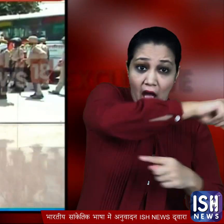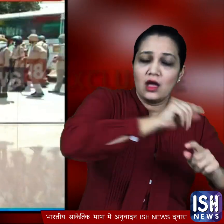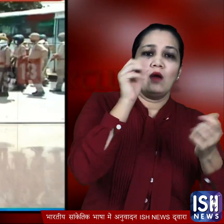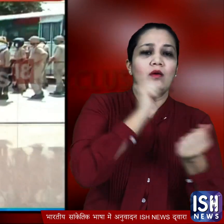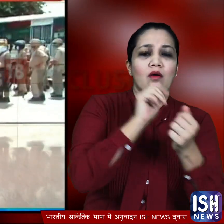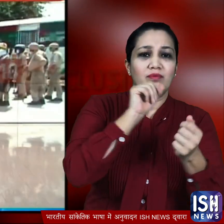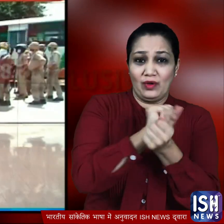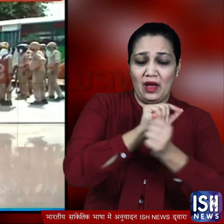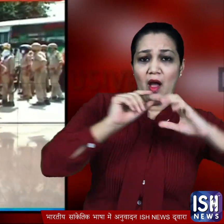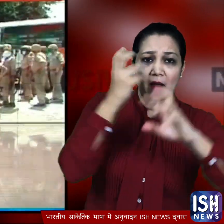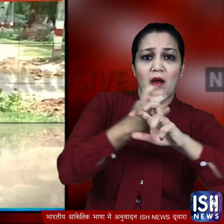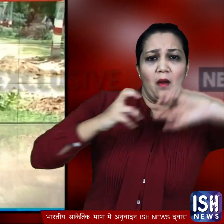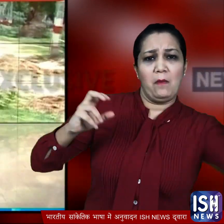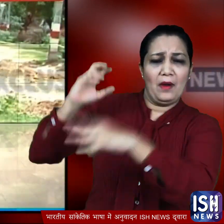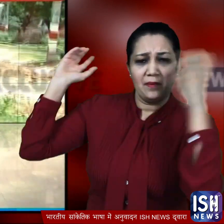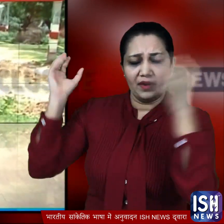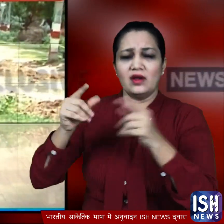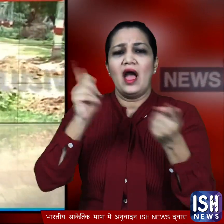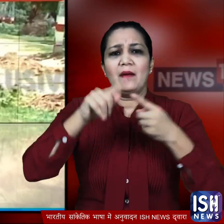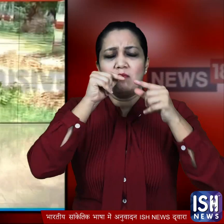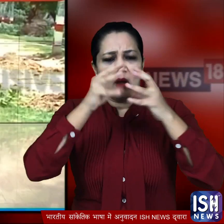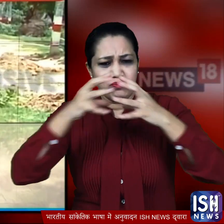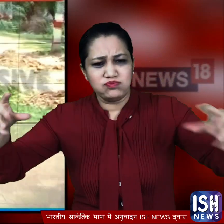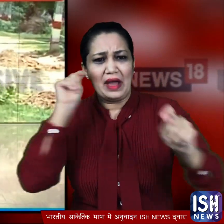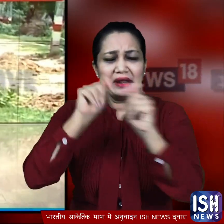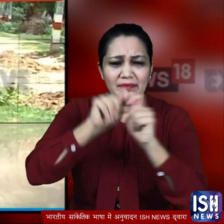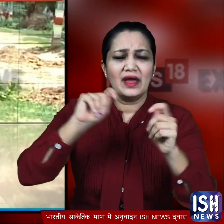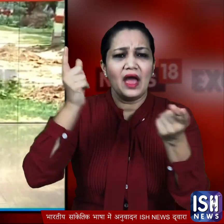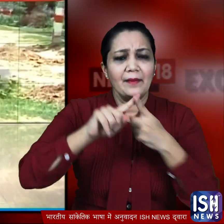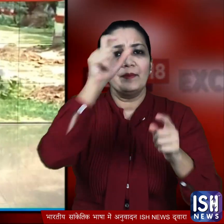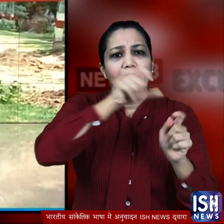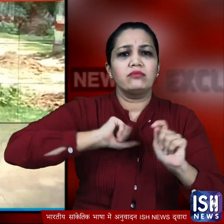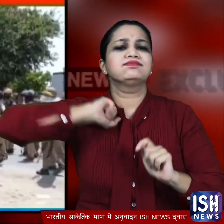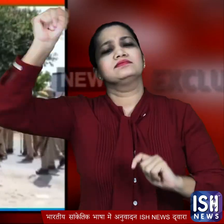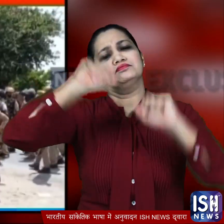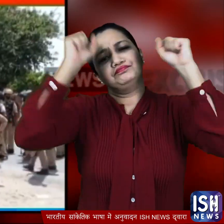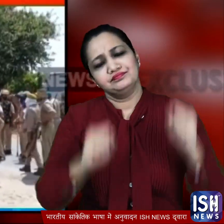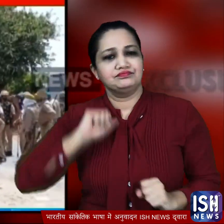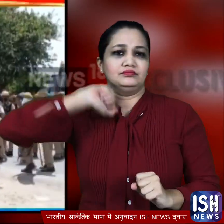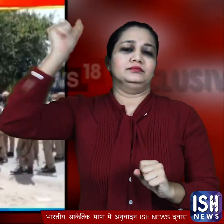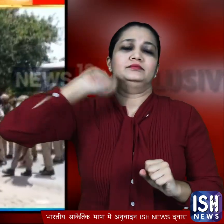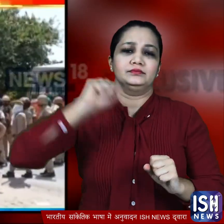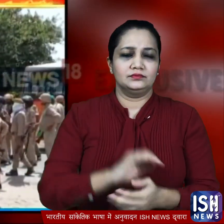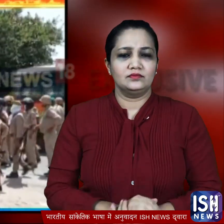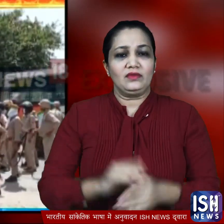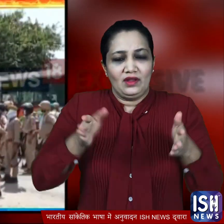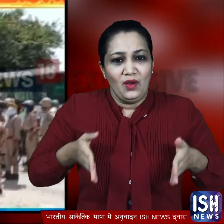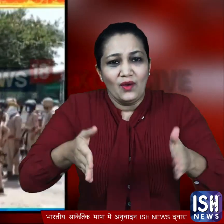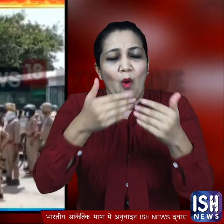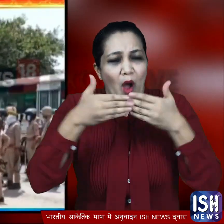शुरुआत तब हुई जब एक पानी की पाइपलाइन के मरम्मत की मांग लेकर लोग धरने पर बैठे और रास्ता खुलवाने के लिए पुलिस ने